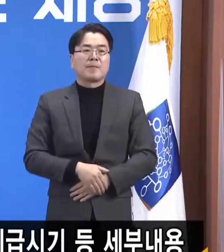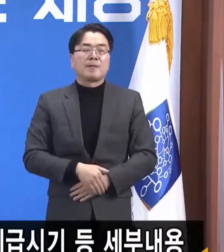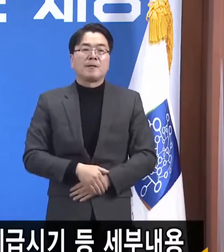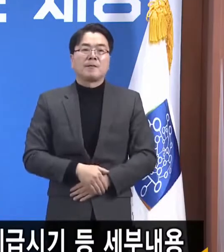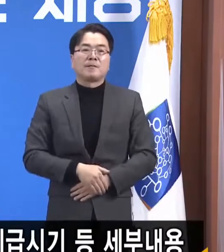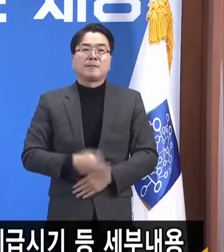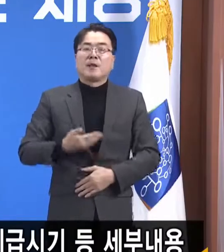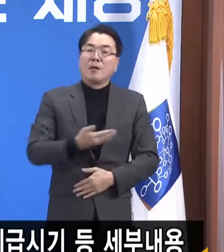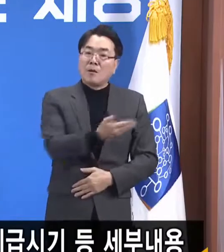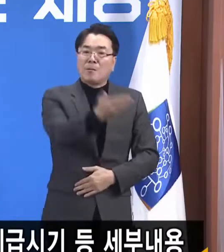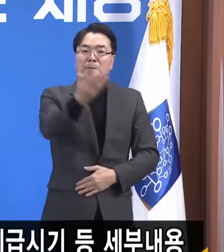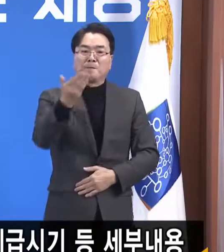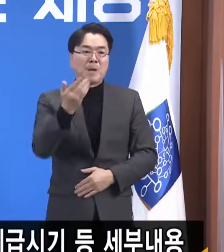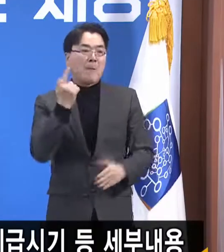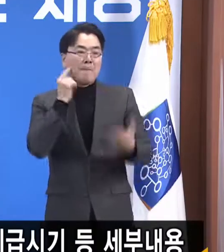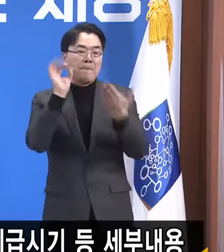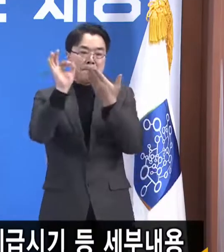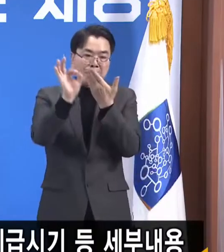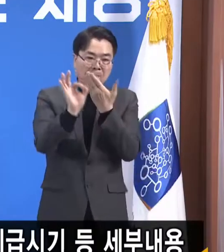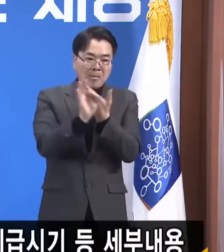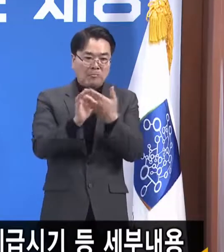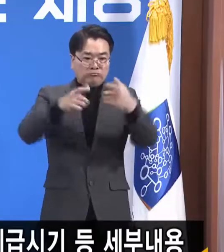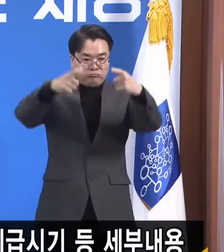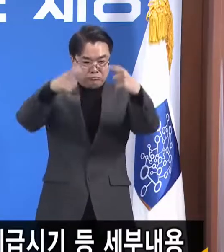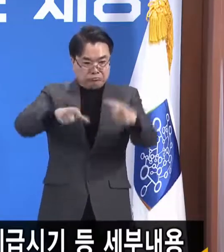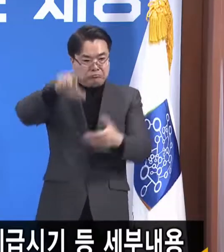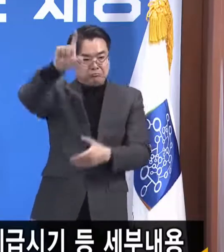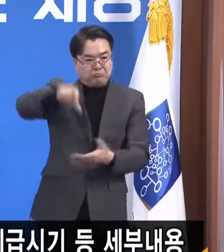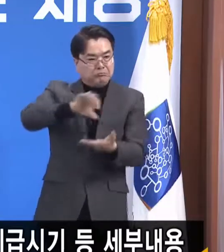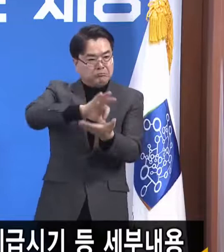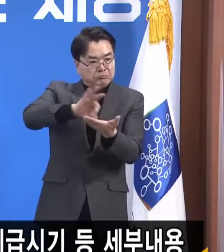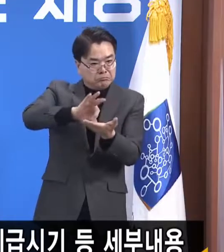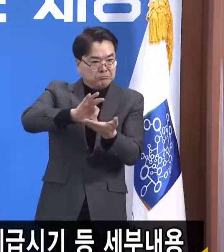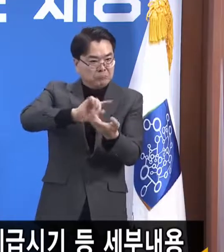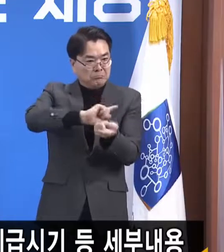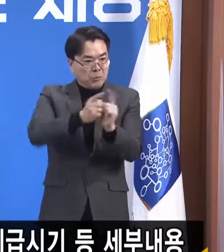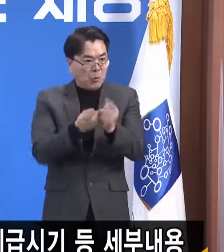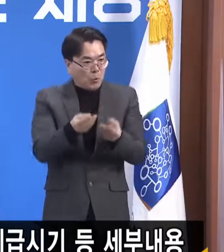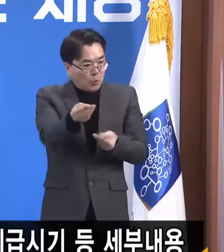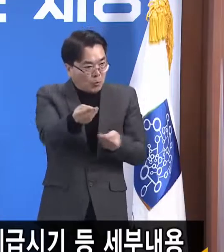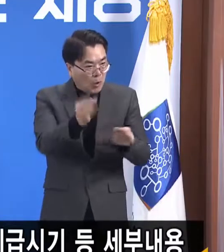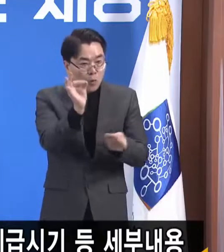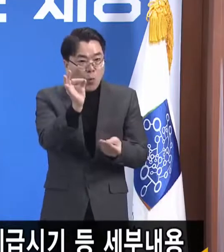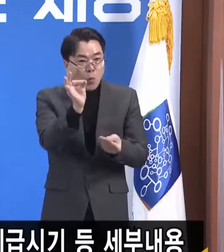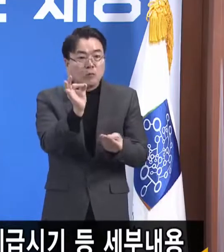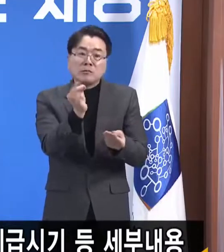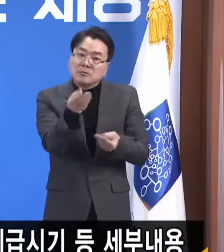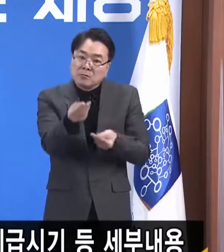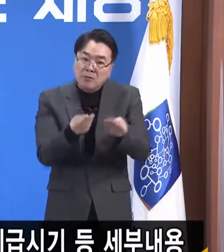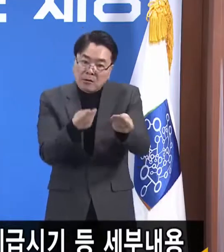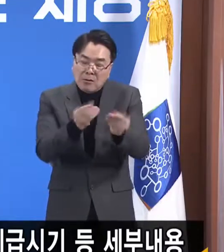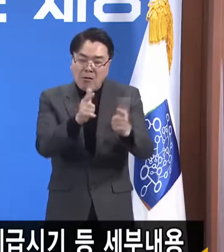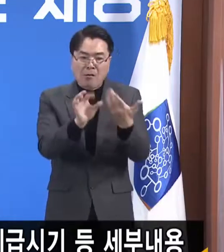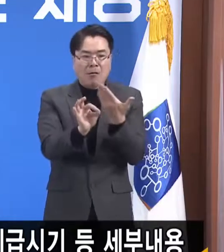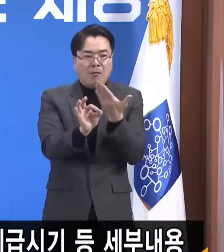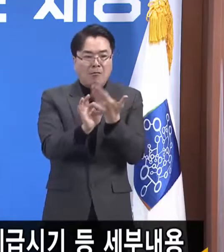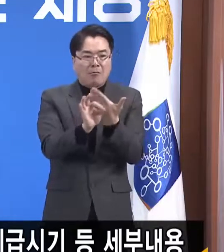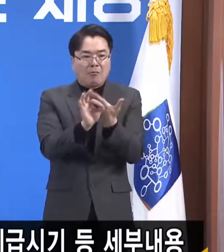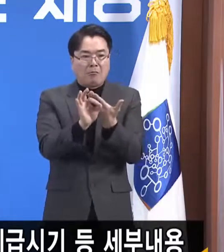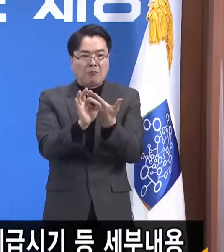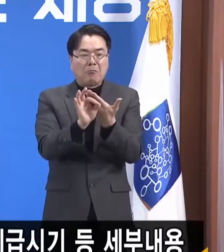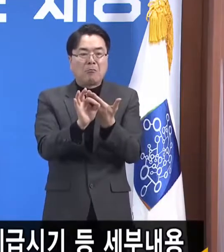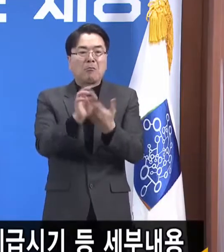여러분께서도 혹여라도 지역화폐 중고거래나 차별행위 중고거래가 아니라